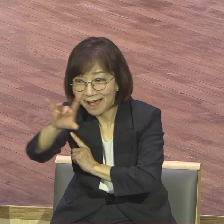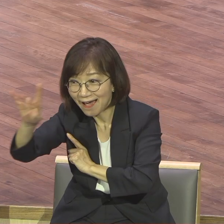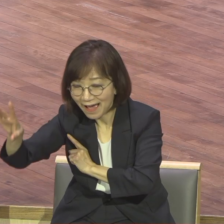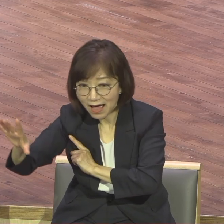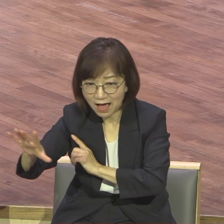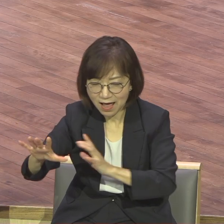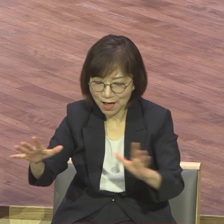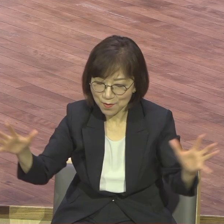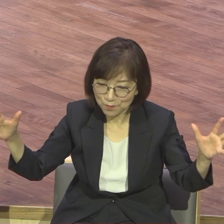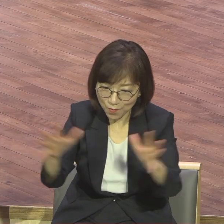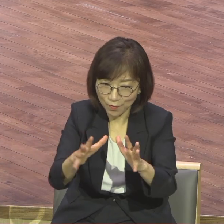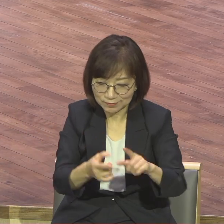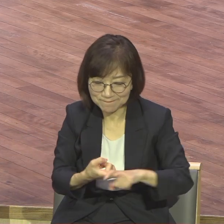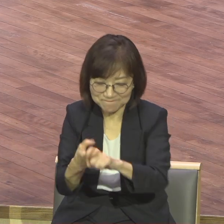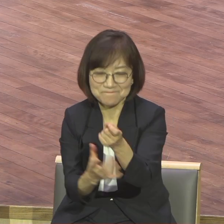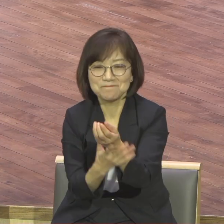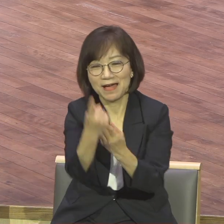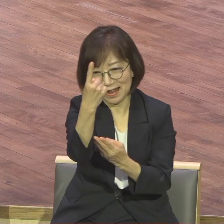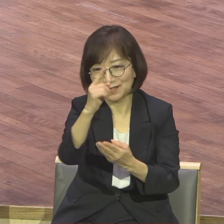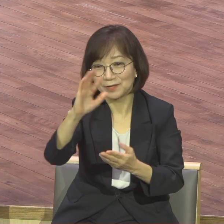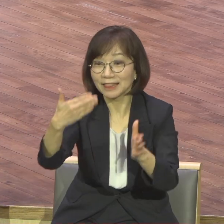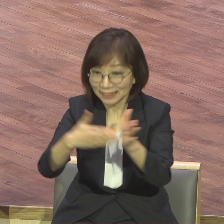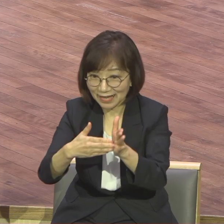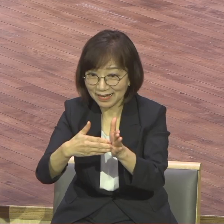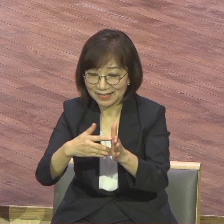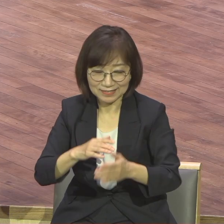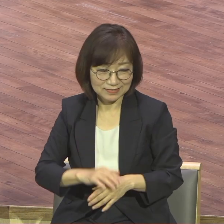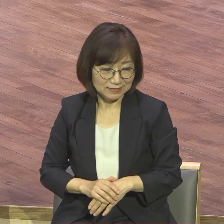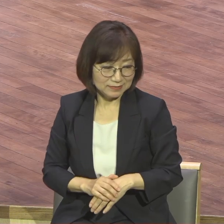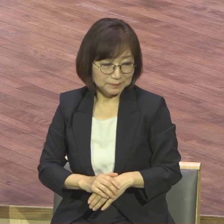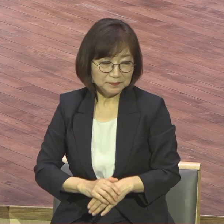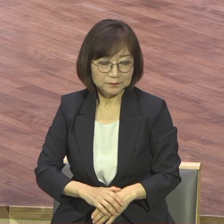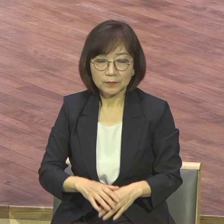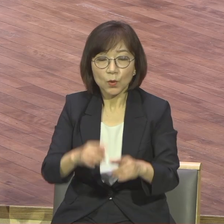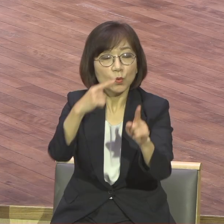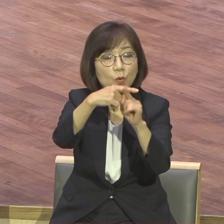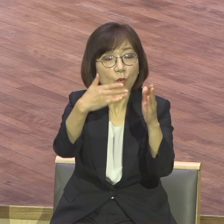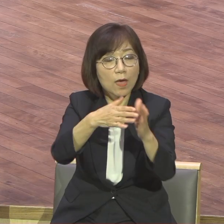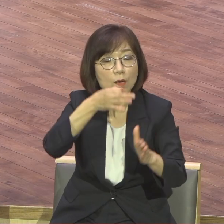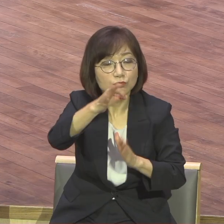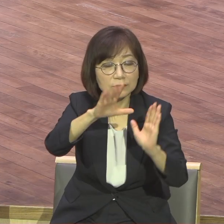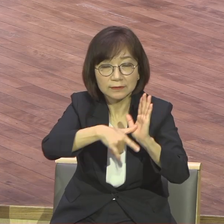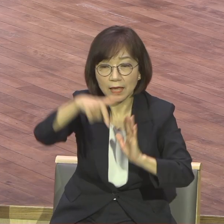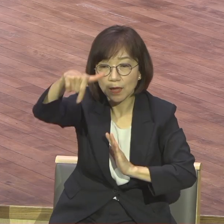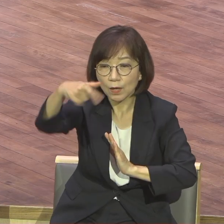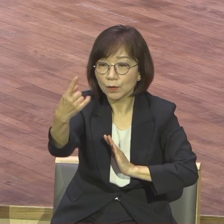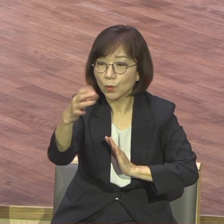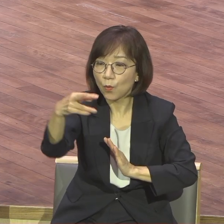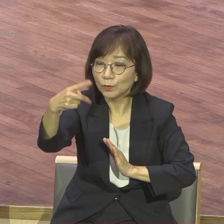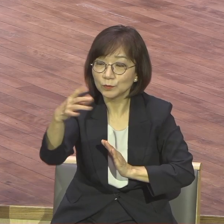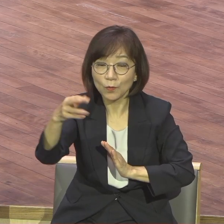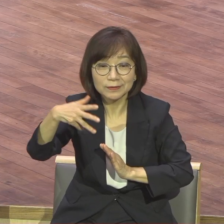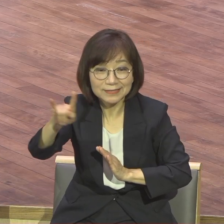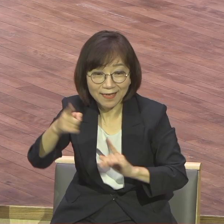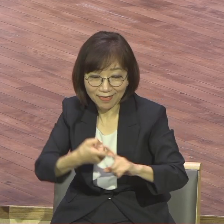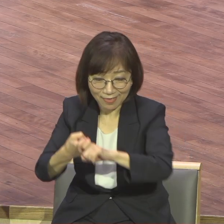공동체란 말하죠 이 말은 예수 그리스도를 중심으로 각양 각색의